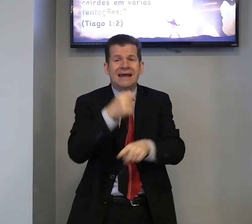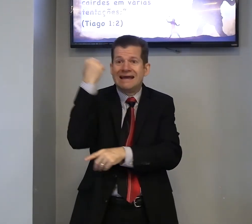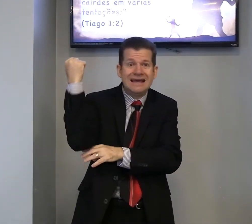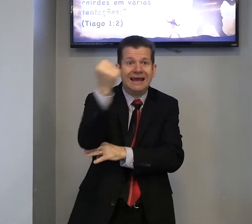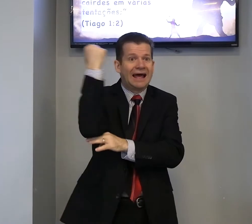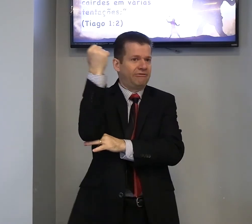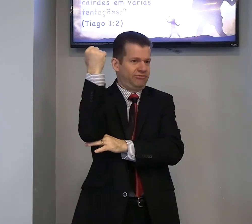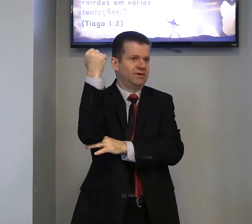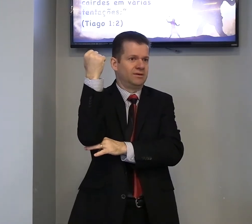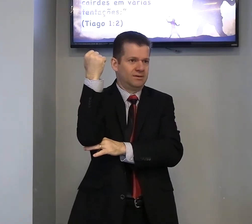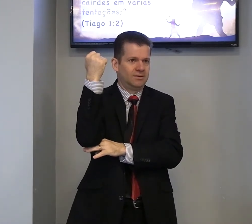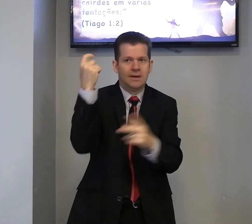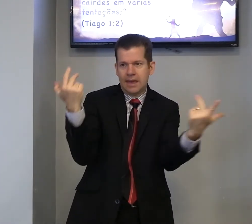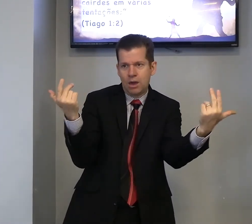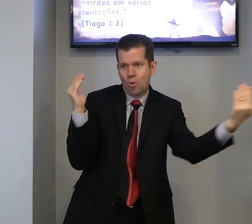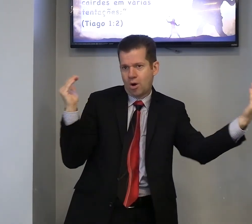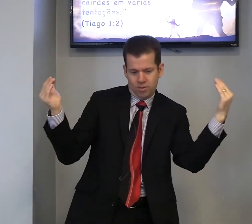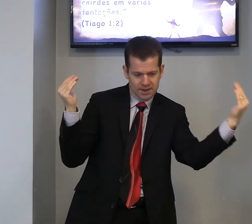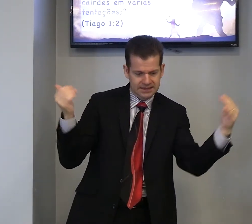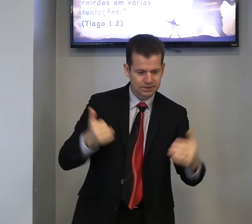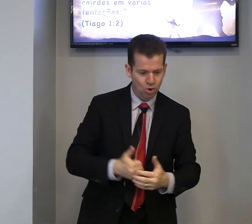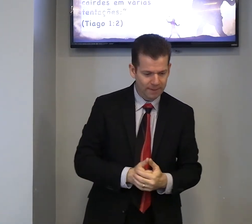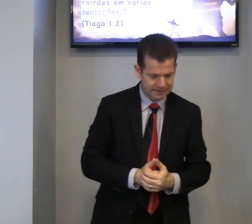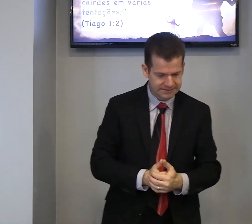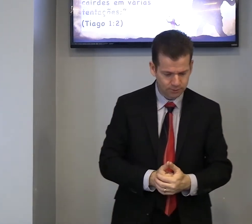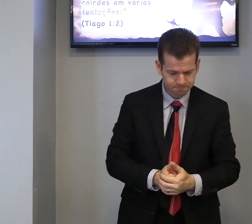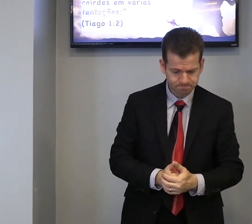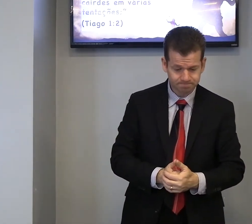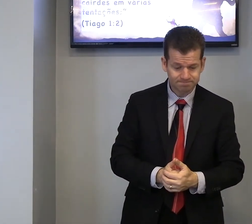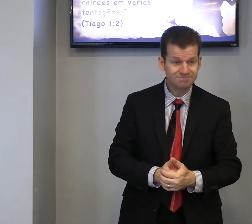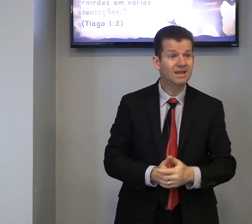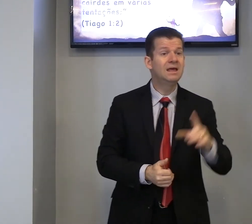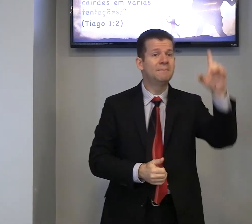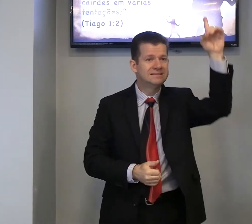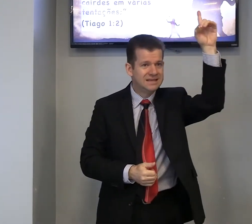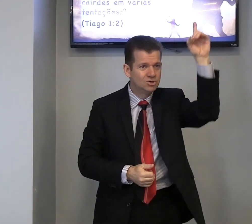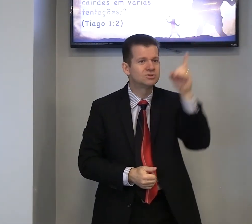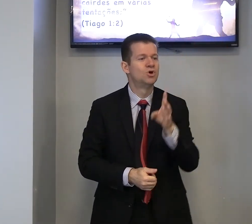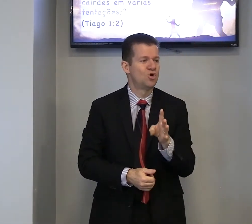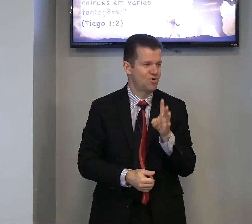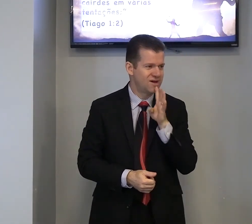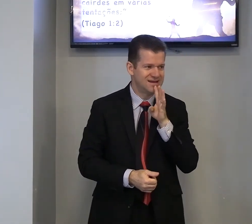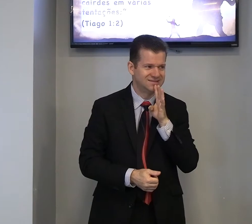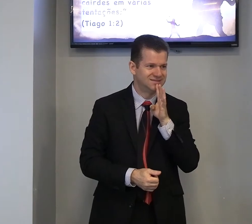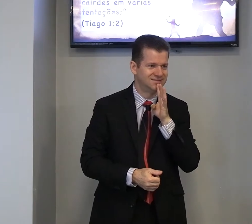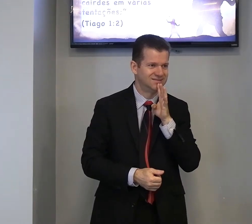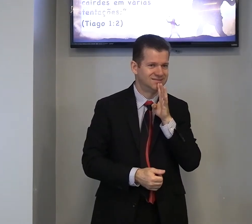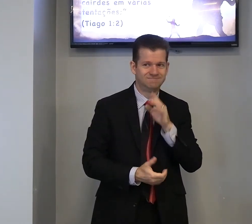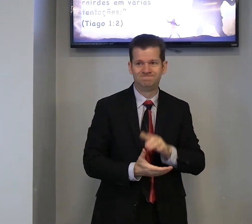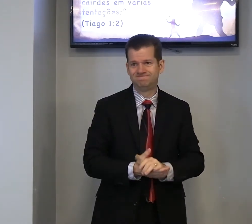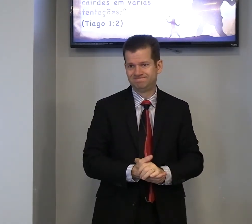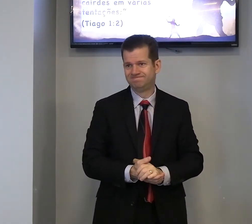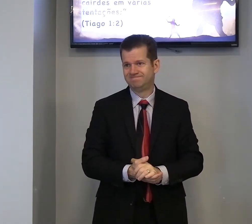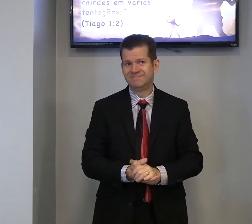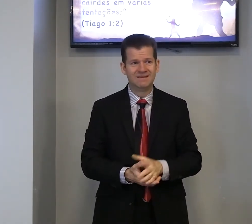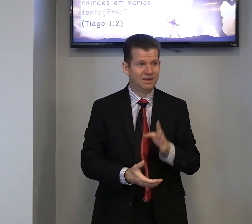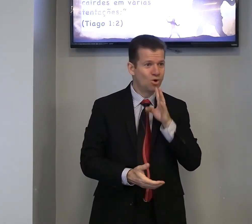grave, é igual, essa comparação, mas, Deus, conhece, eu